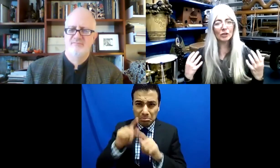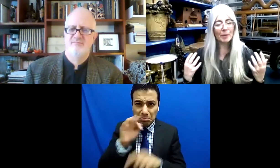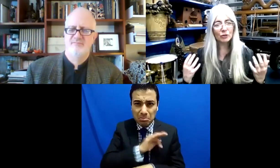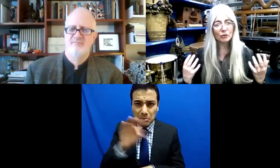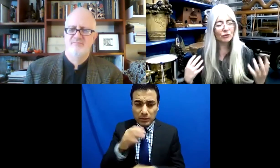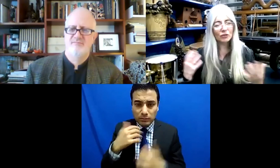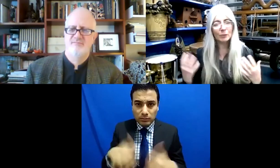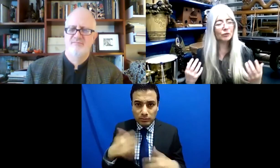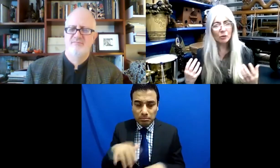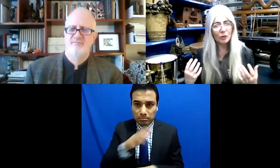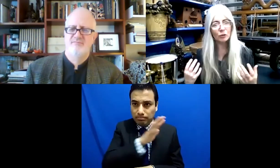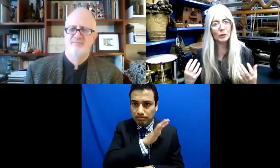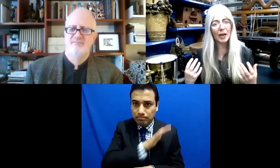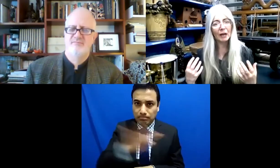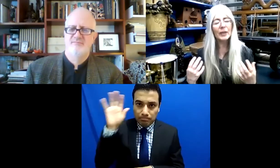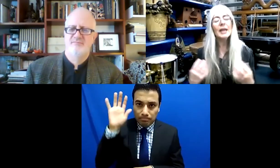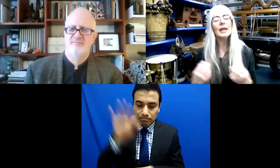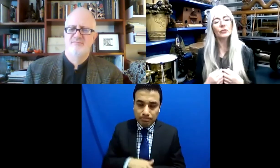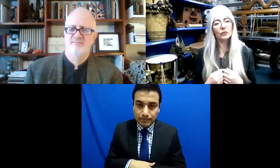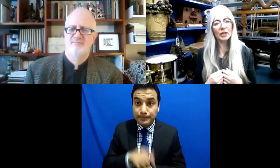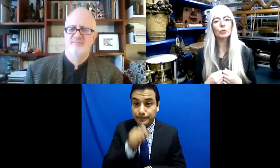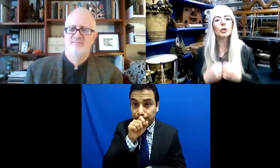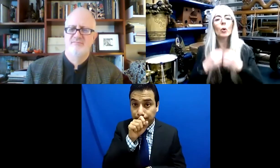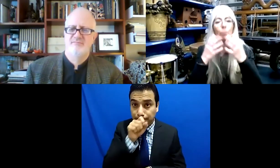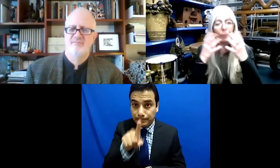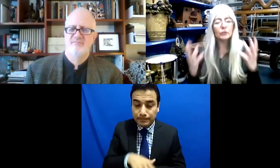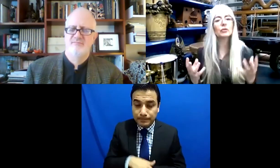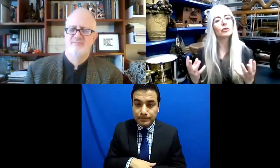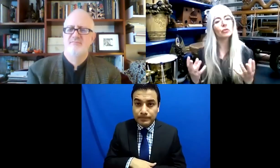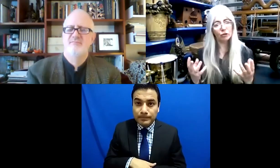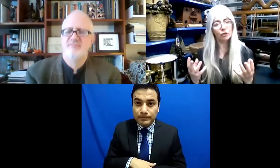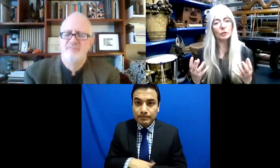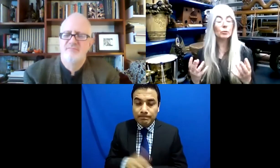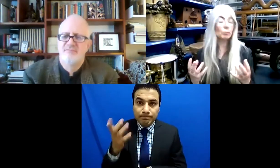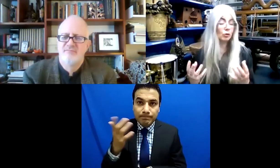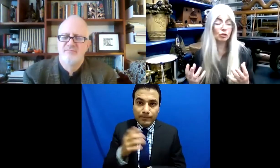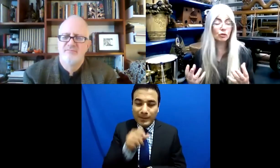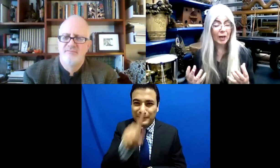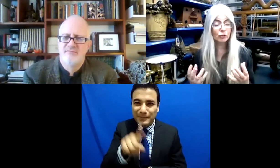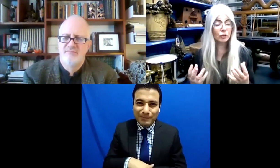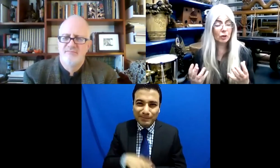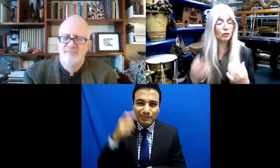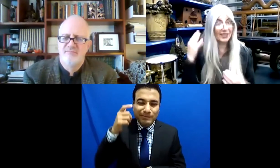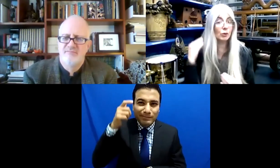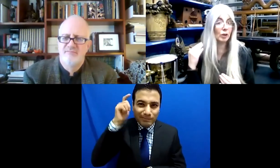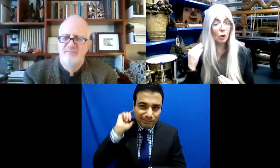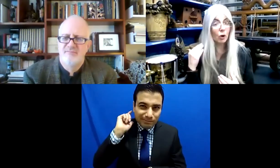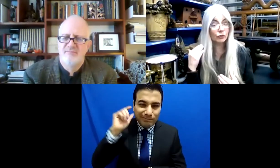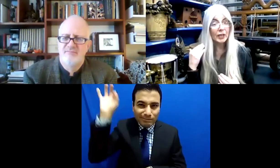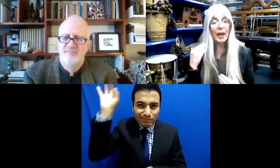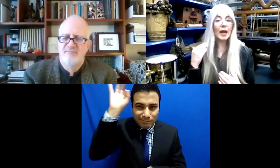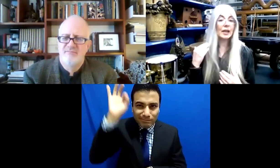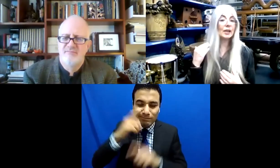Y sucede lo mismo con los implantes de oído y con las